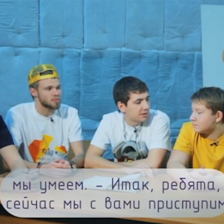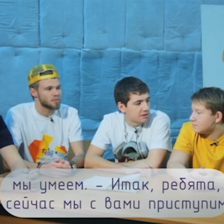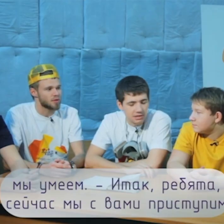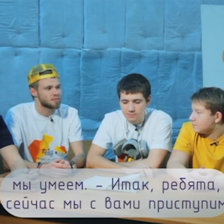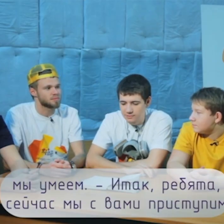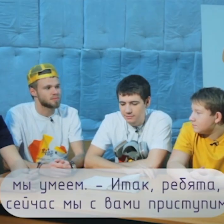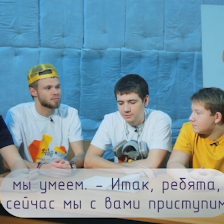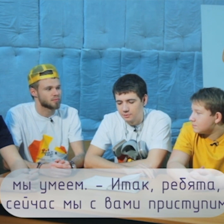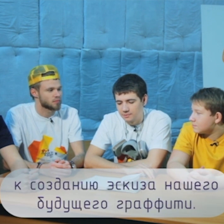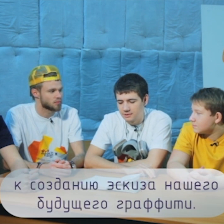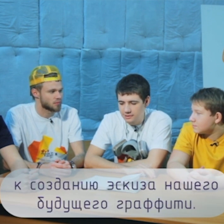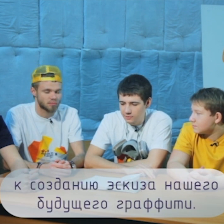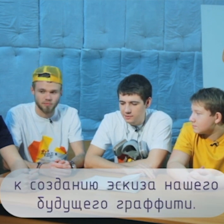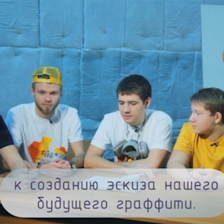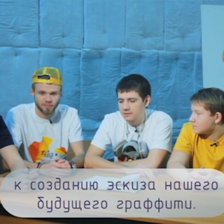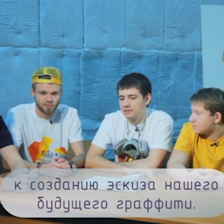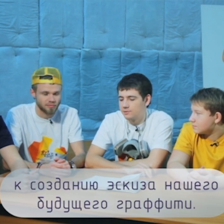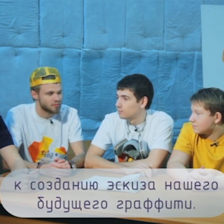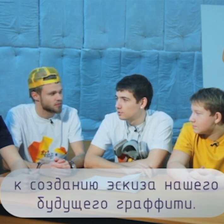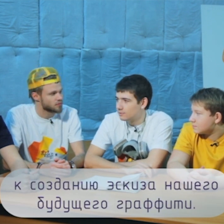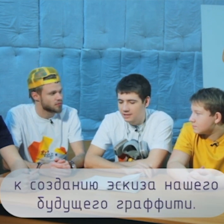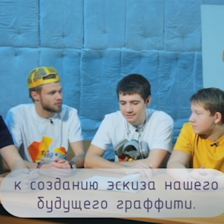сейчас мы с вами приступим к созданию эскиза нашего будущего граффити.